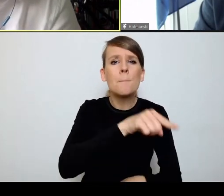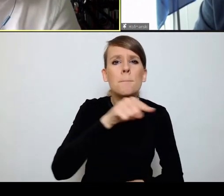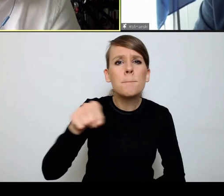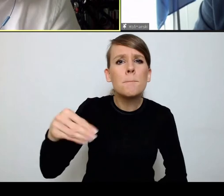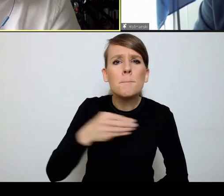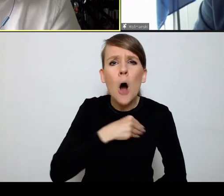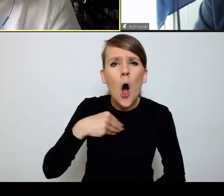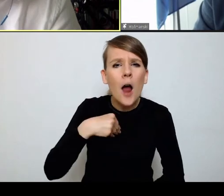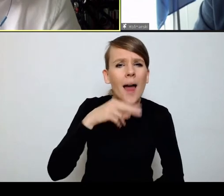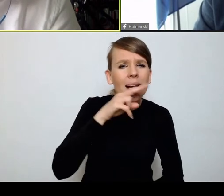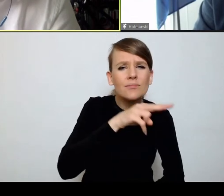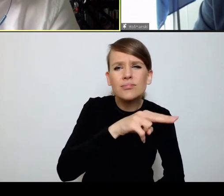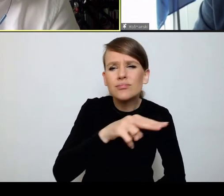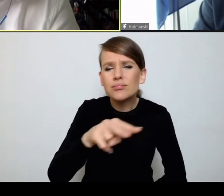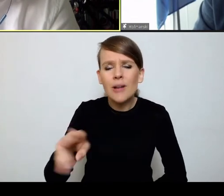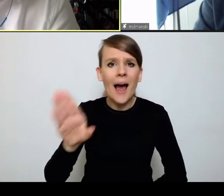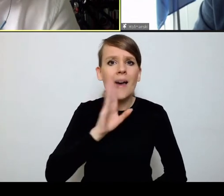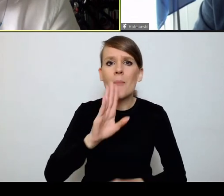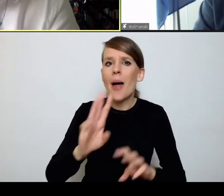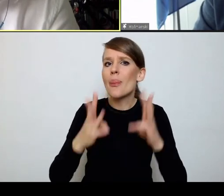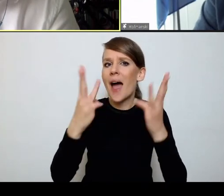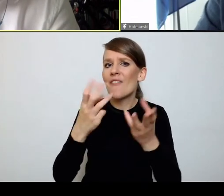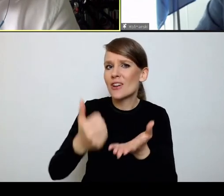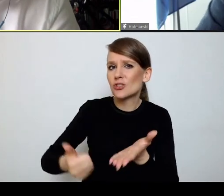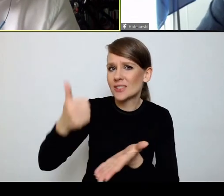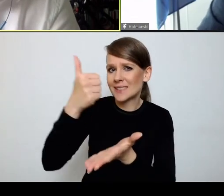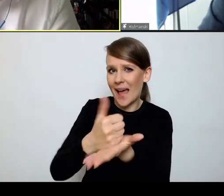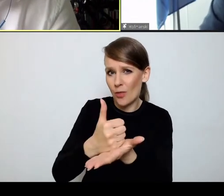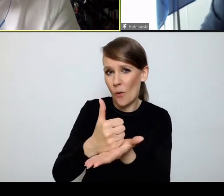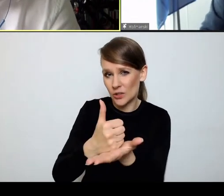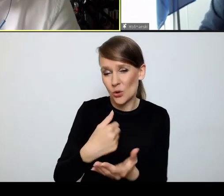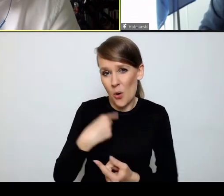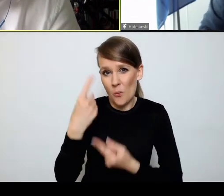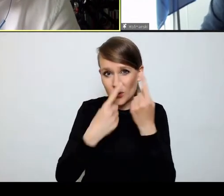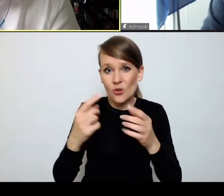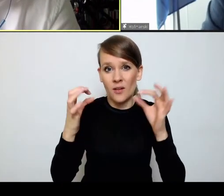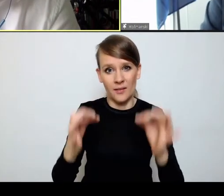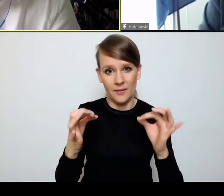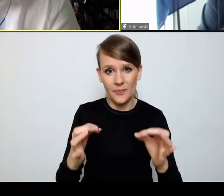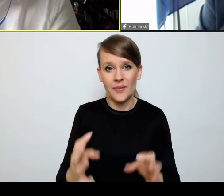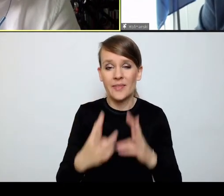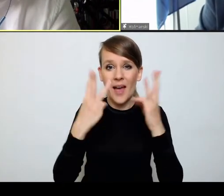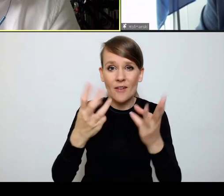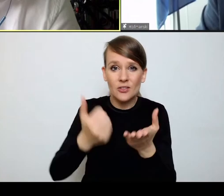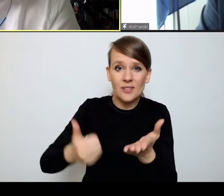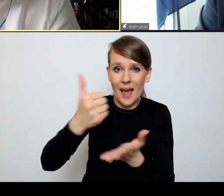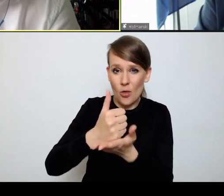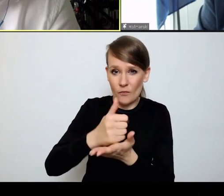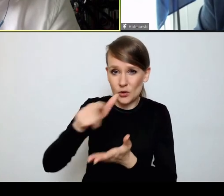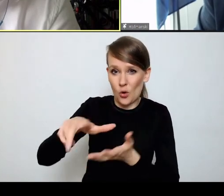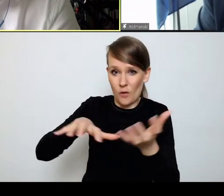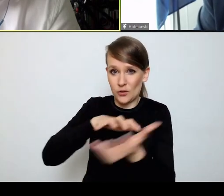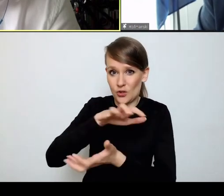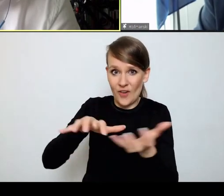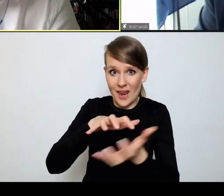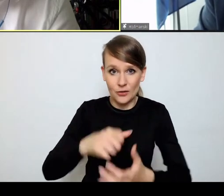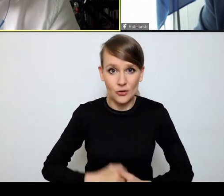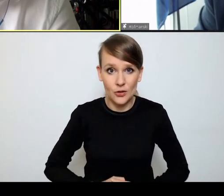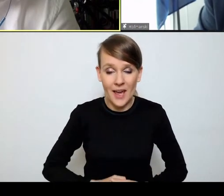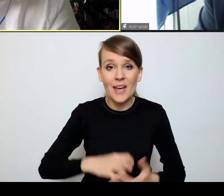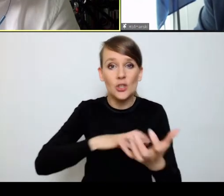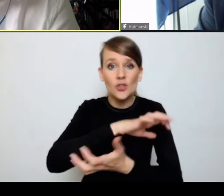najważniejszym stanowiskiem, tak mi się wydaje, obecnie w świecie. I świat